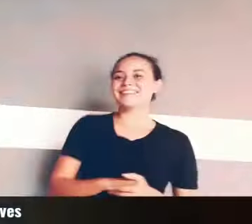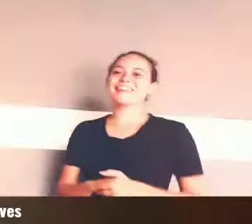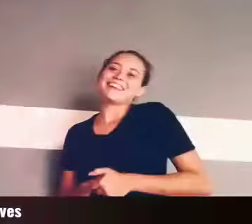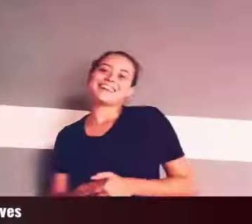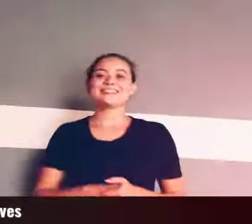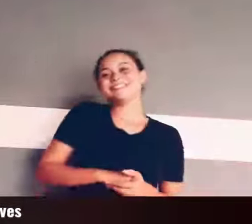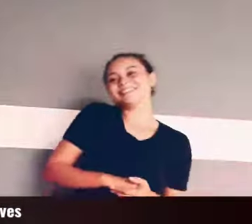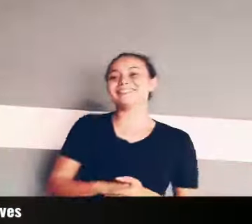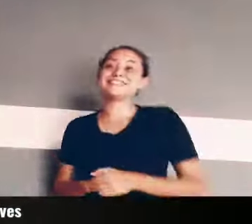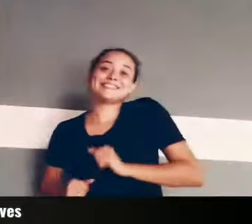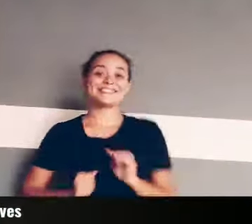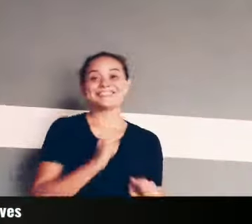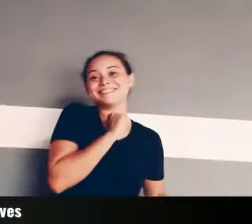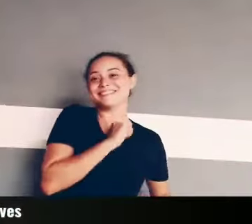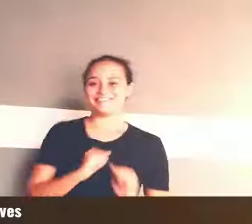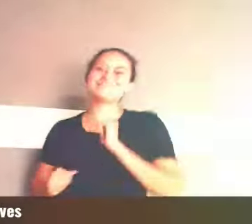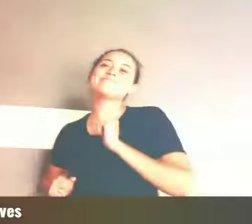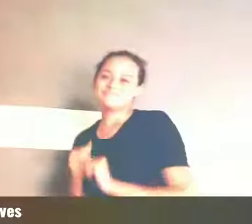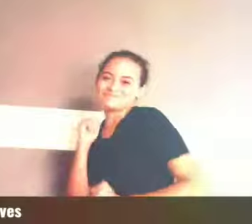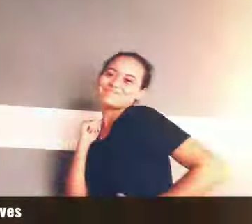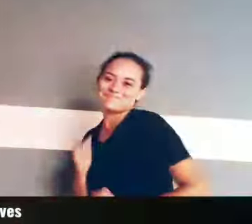Tchur, tchur, tchur, tchurú